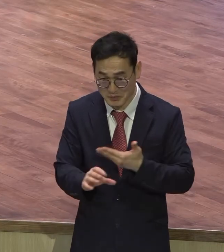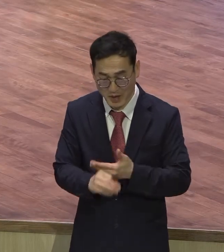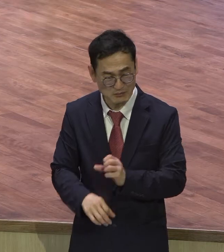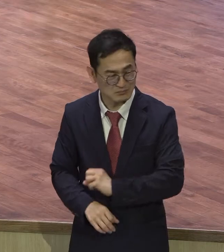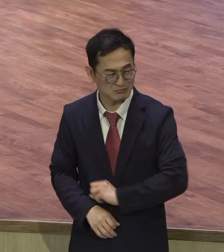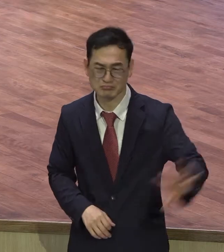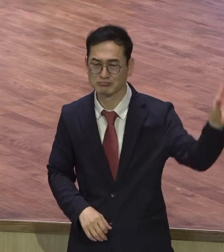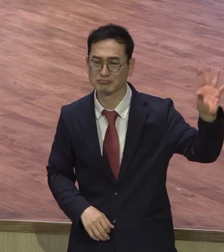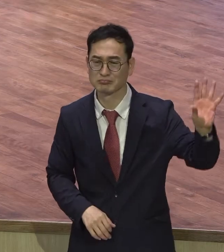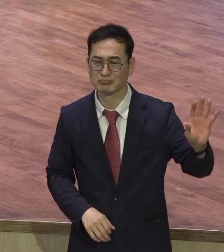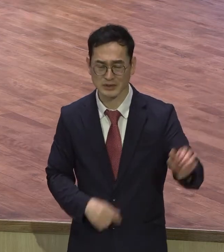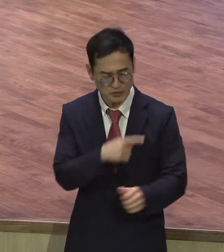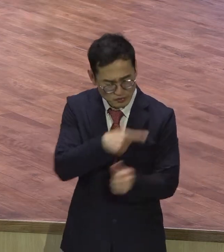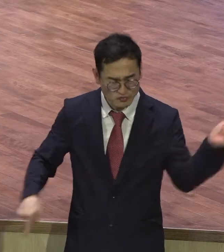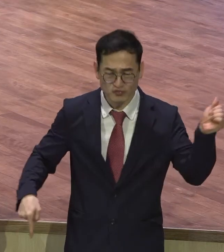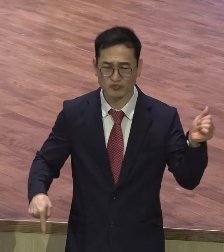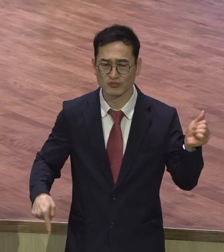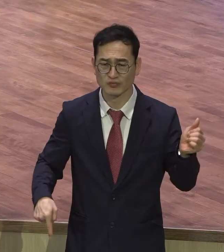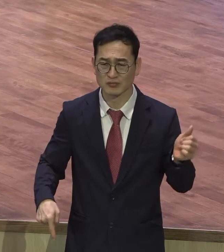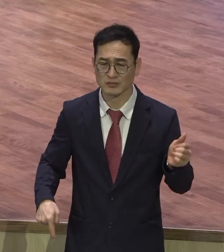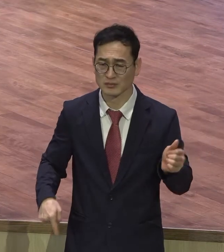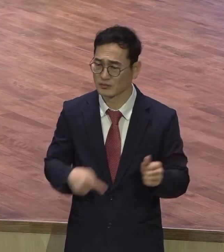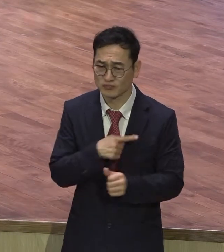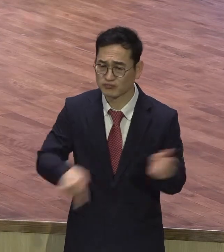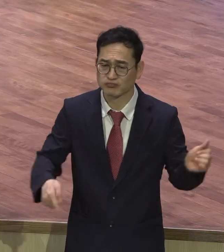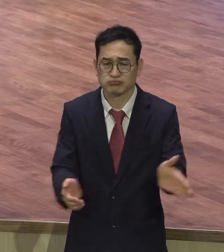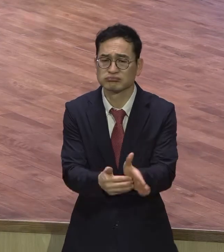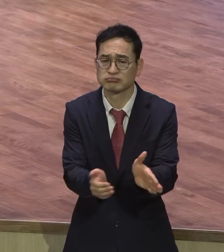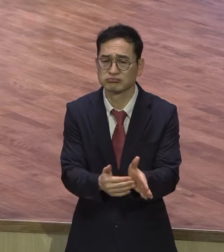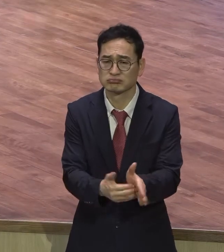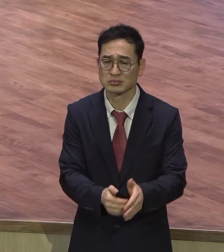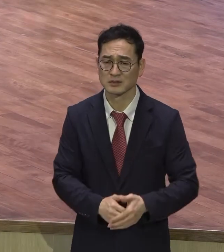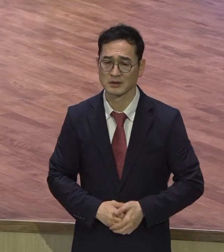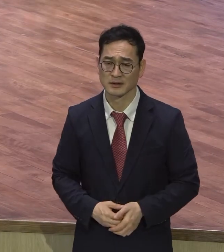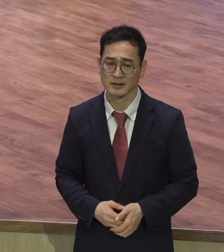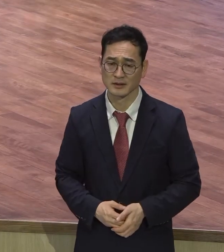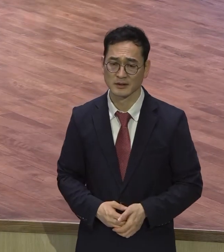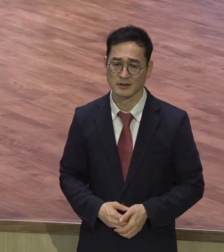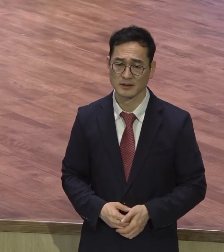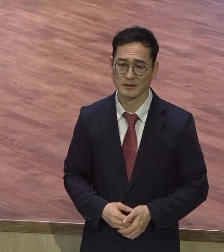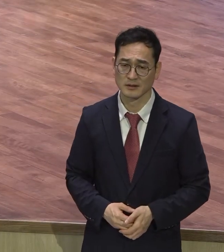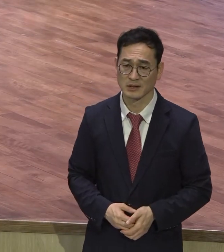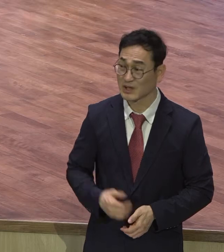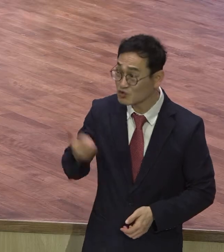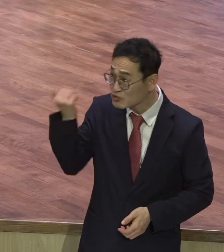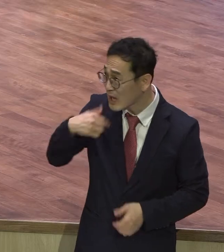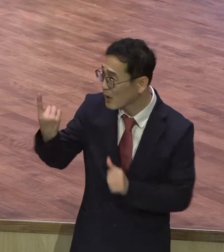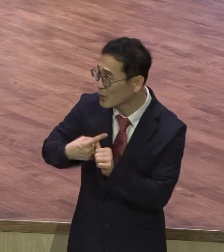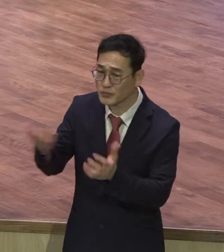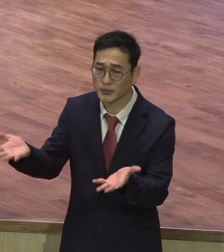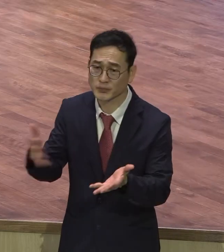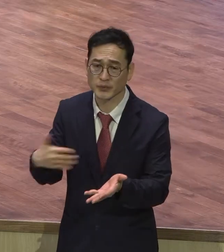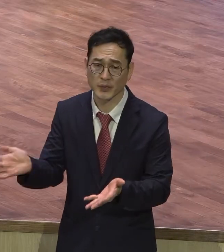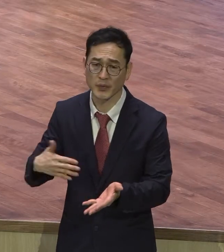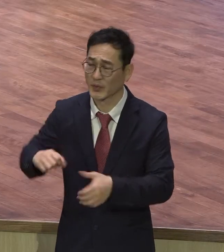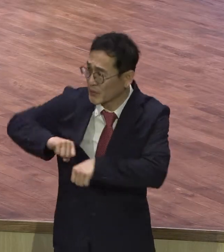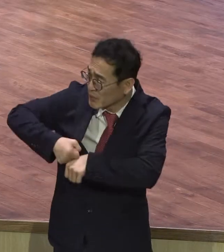처분하듯이 죽이면 끝나는 거예요. 그냥 묻으면 끝나는 겁니다. 그런데 이 백부장은 절대 그렇지 않았어요.